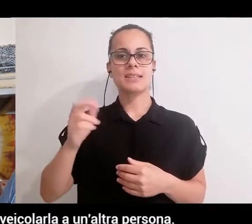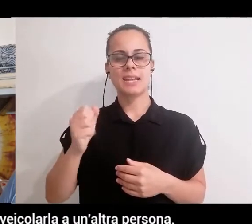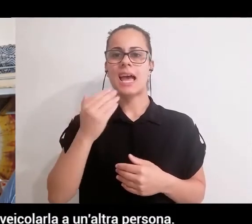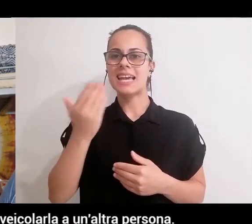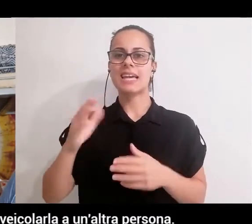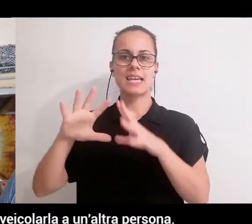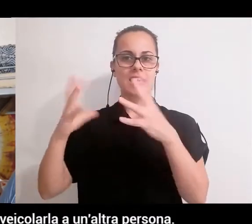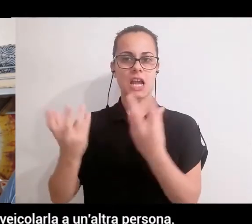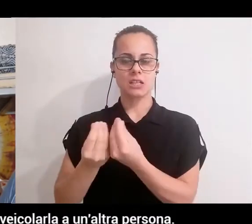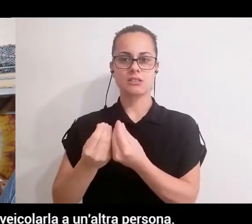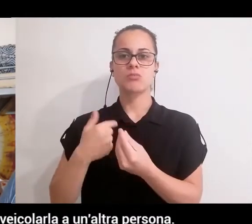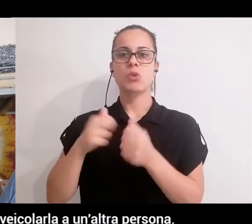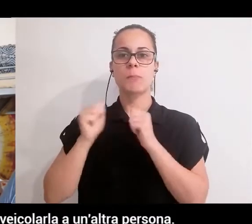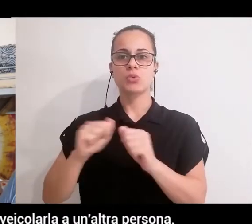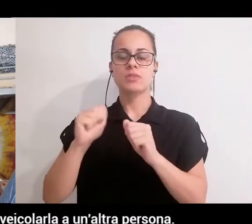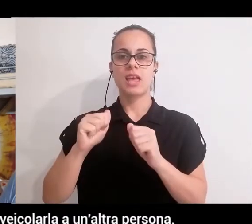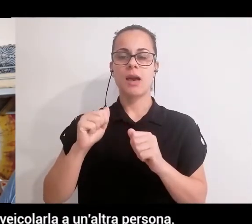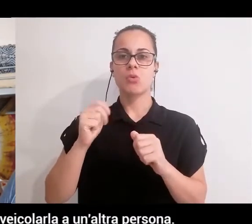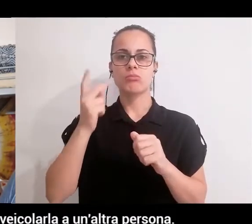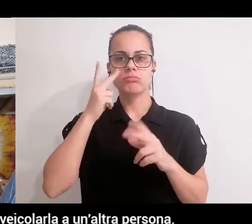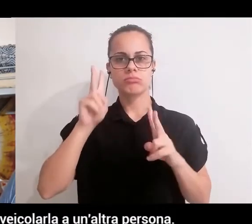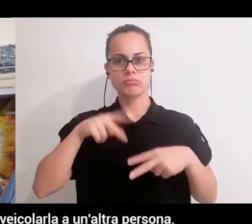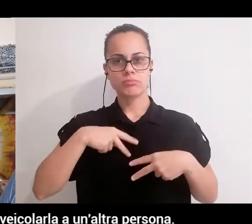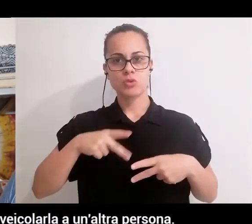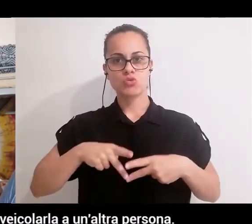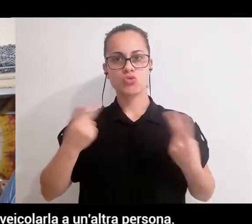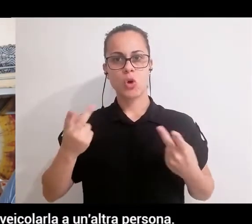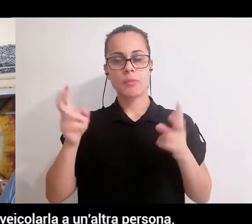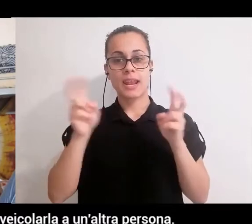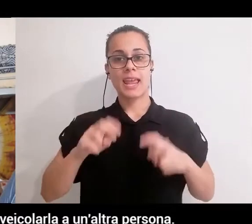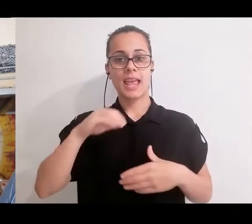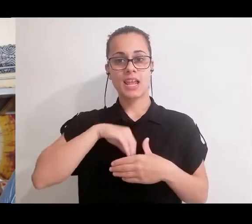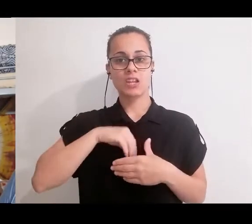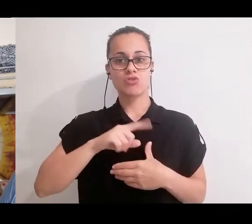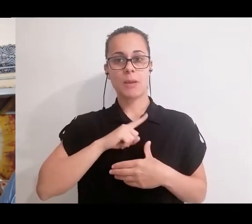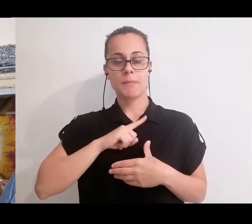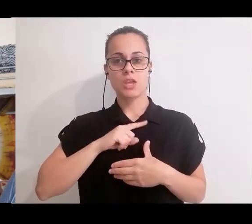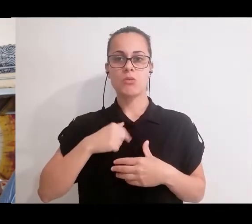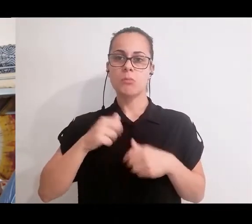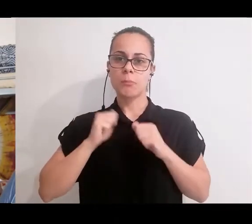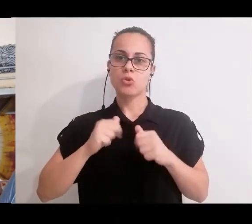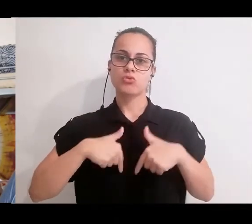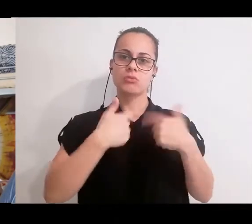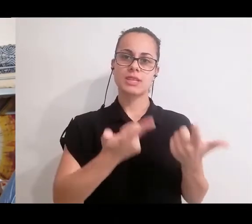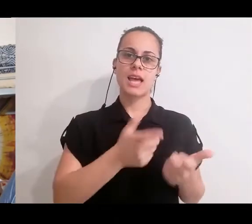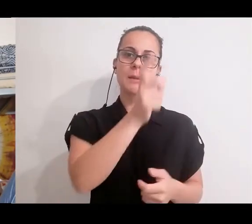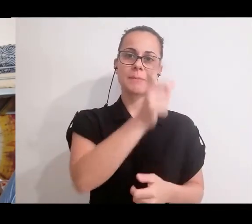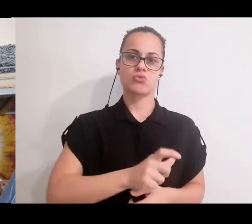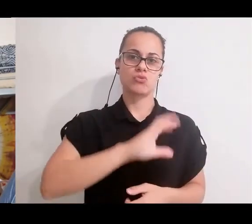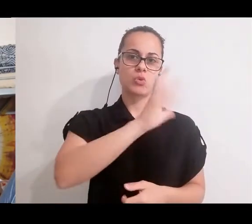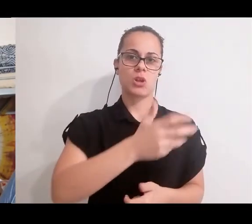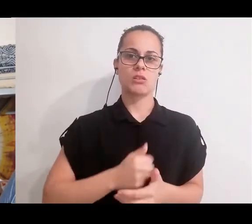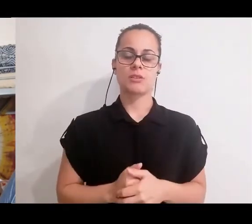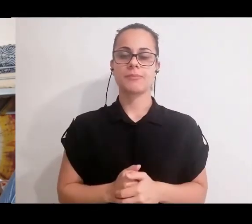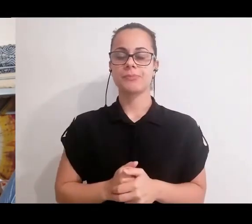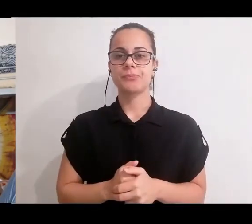richiedere, di ricevere questa energia, e veicolarla a un'altra persona. Per quanto